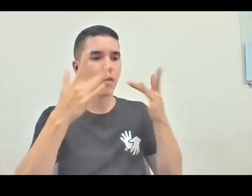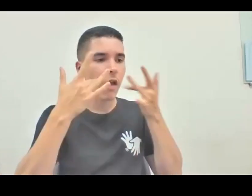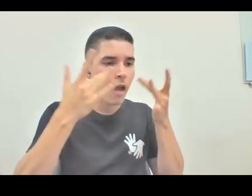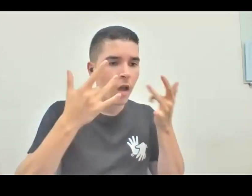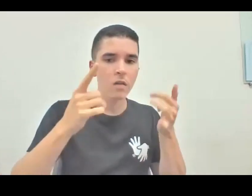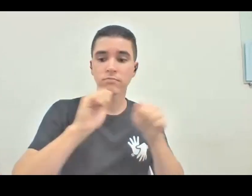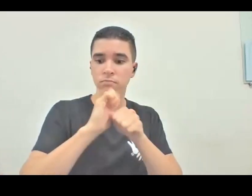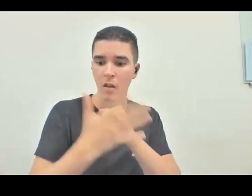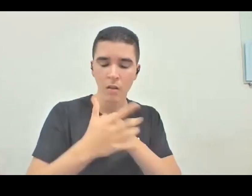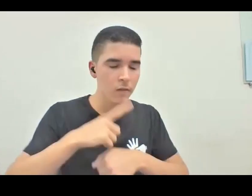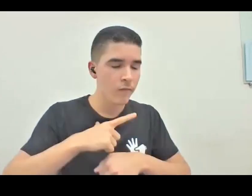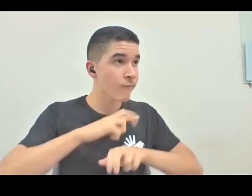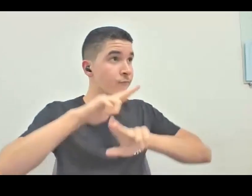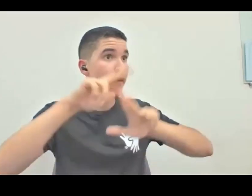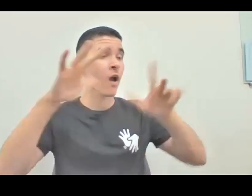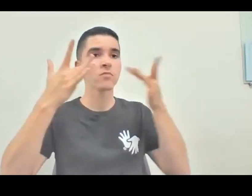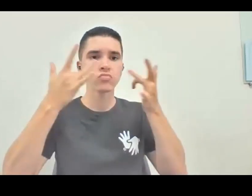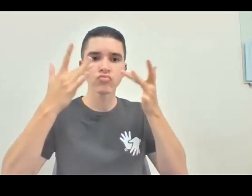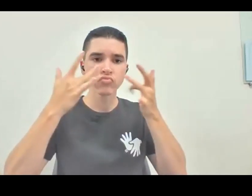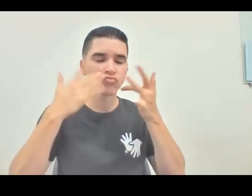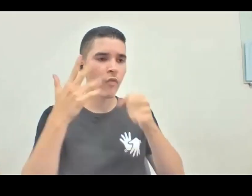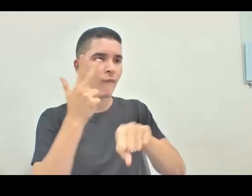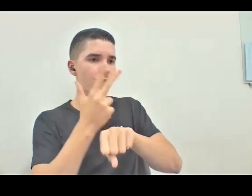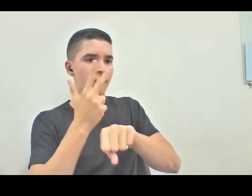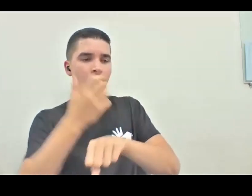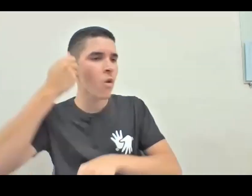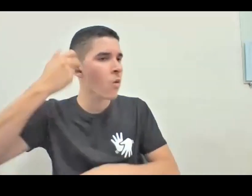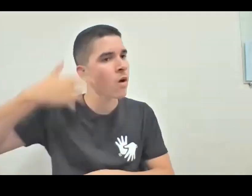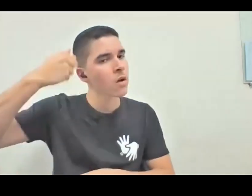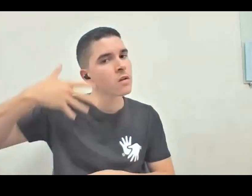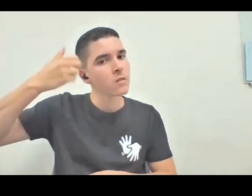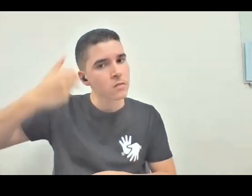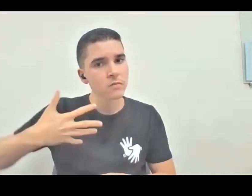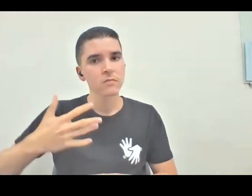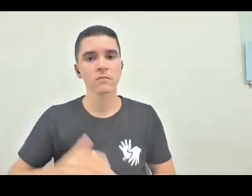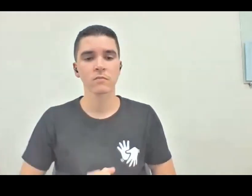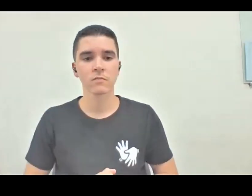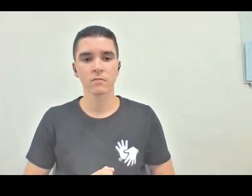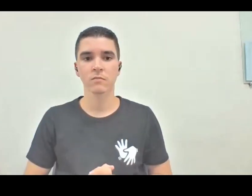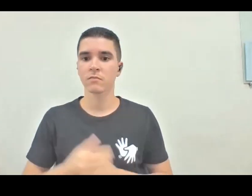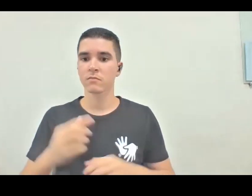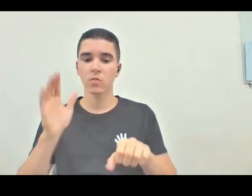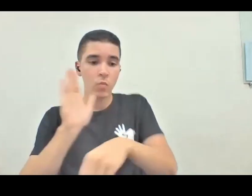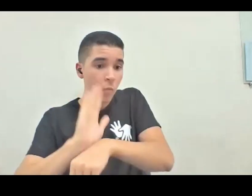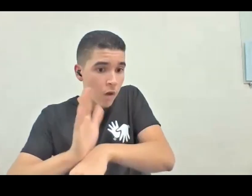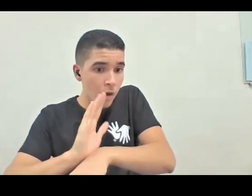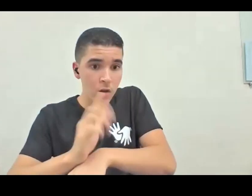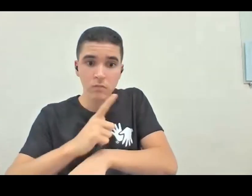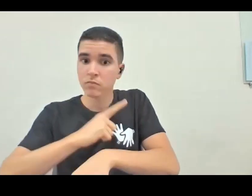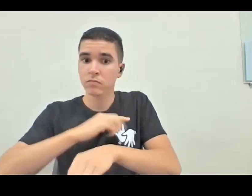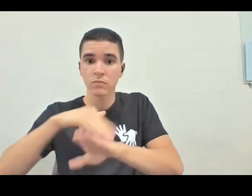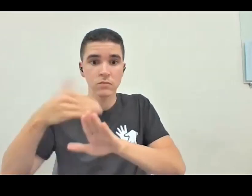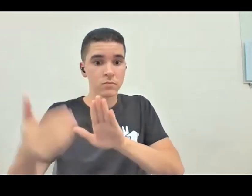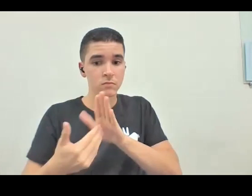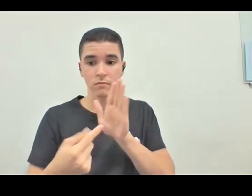muito teatro filmado, com audiodescrição, do cinema, tem tudo de forma